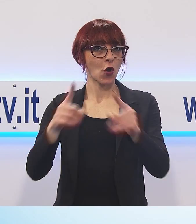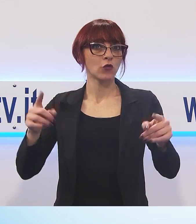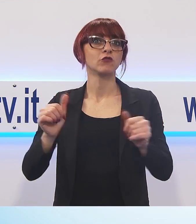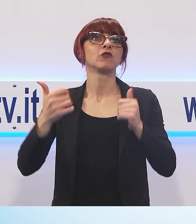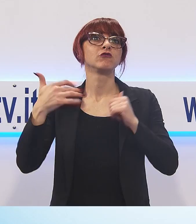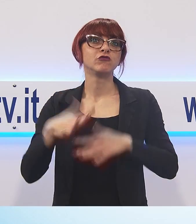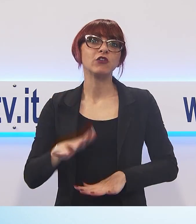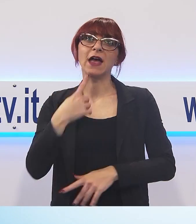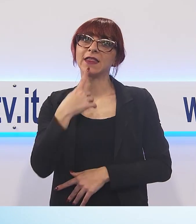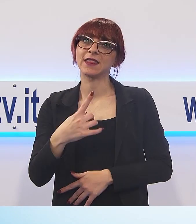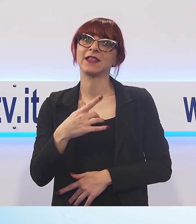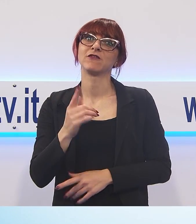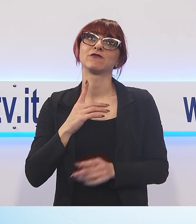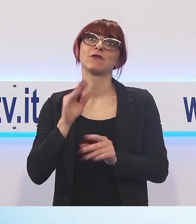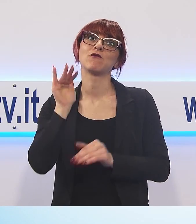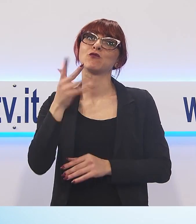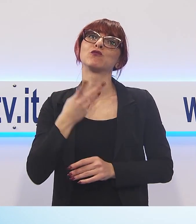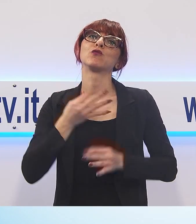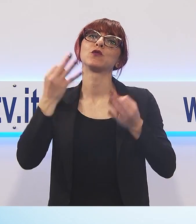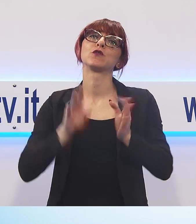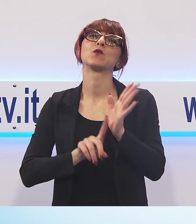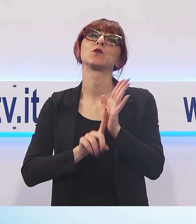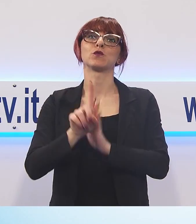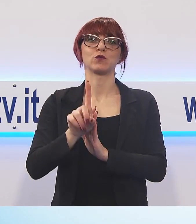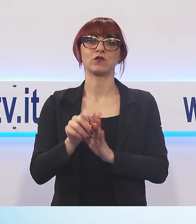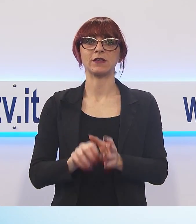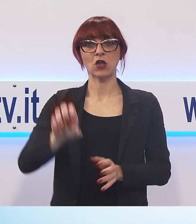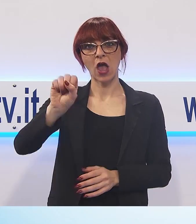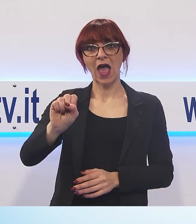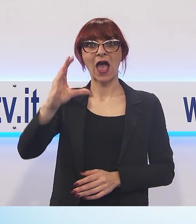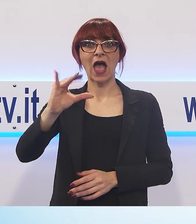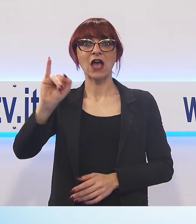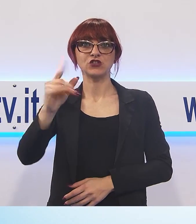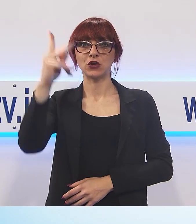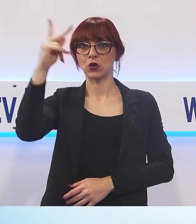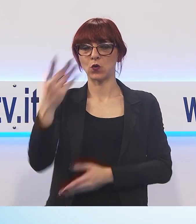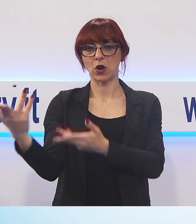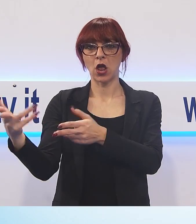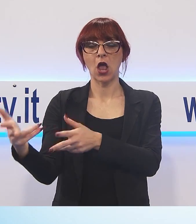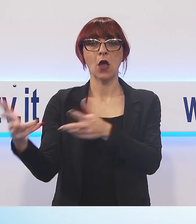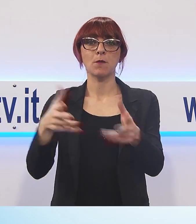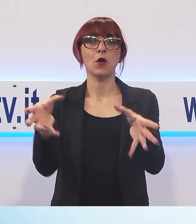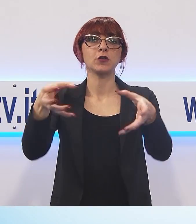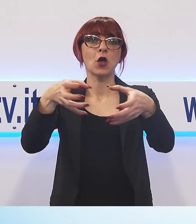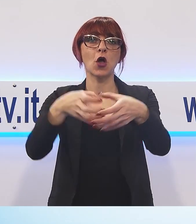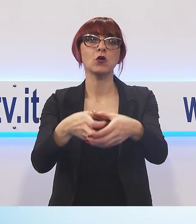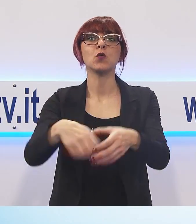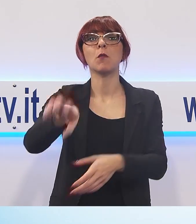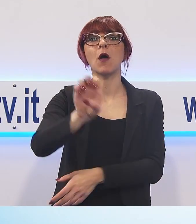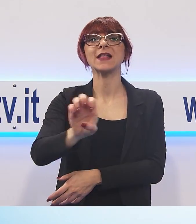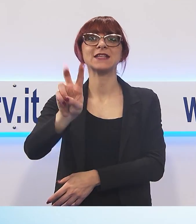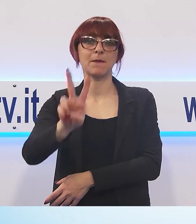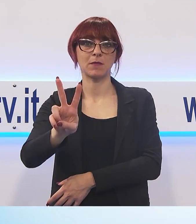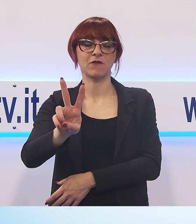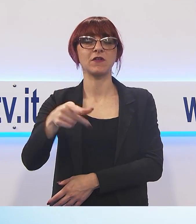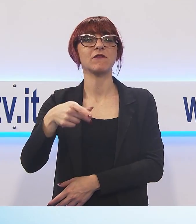lascia immaginare successi. L'Automobile Club di Lucca porta l'ensemble Vivaldi dei solisti veneti nella chiesa di San Francesco,